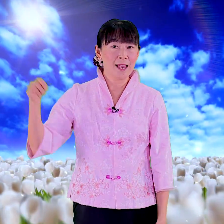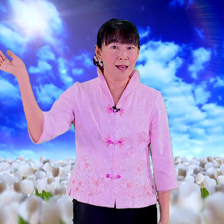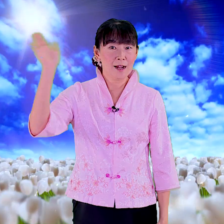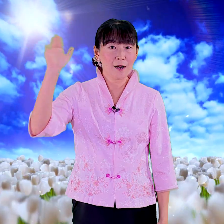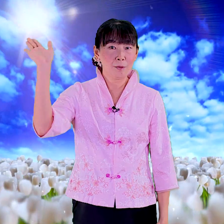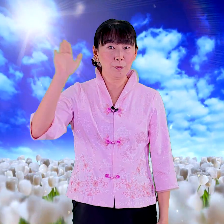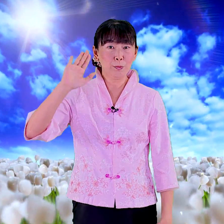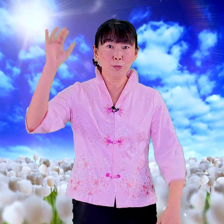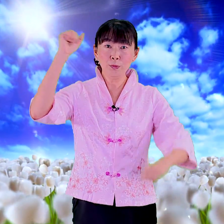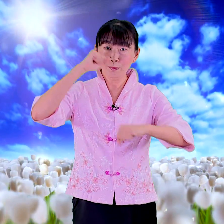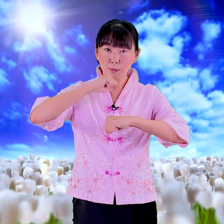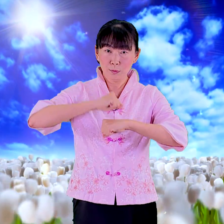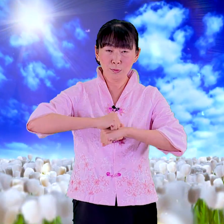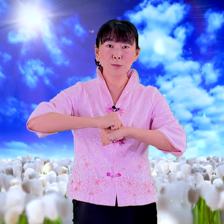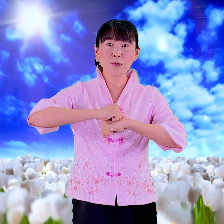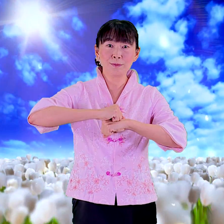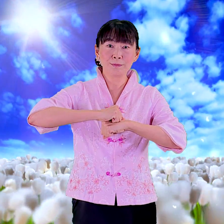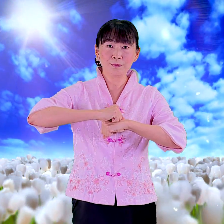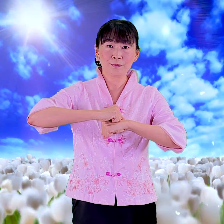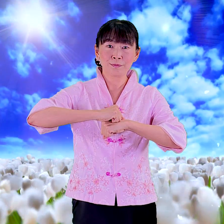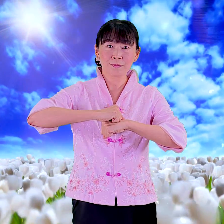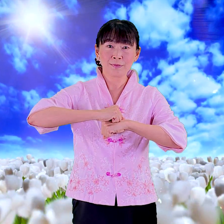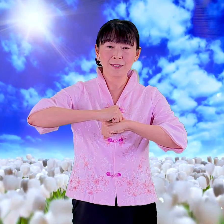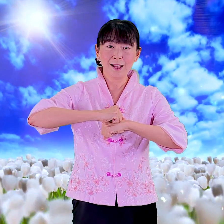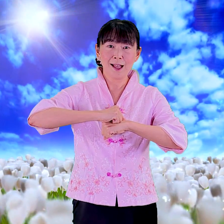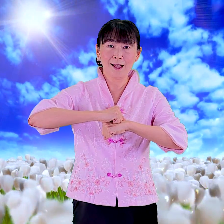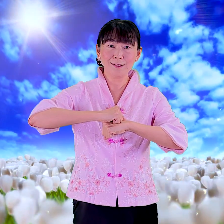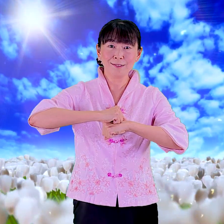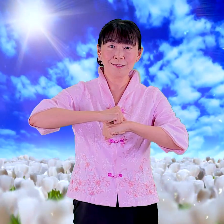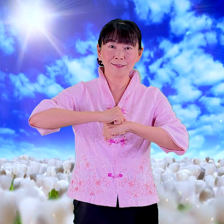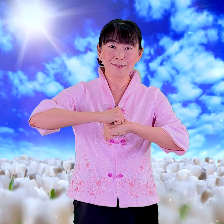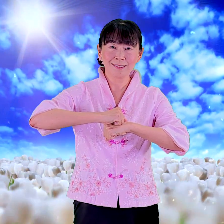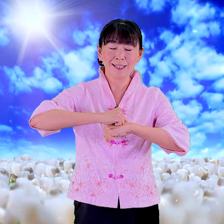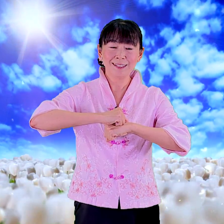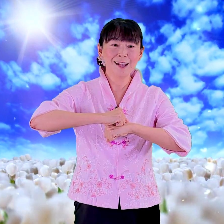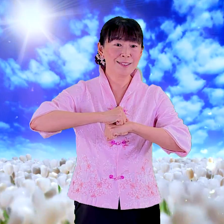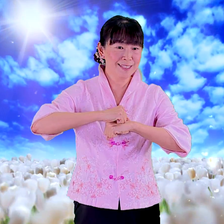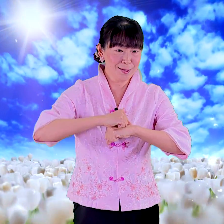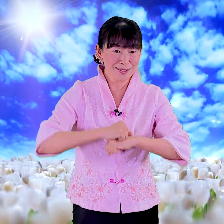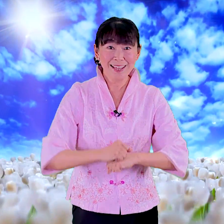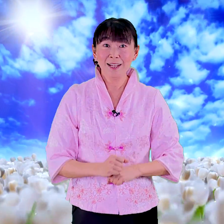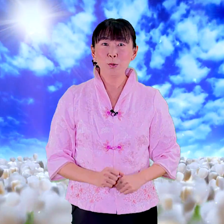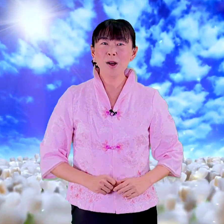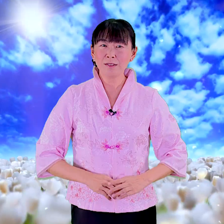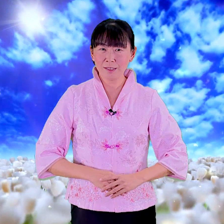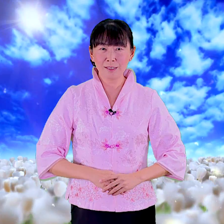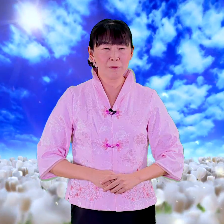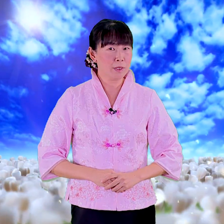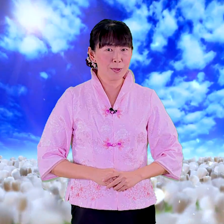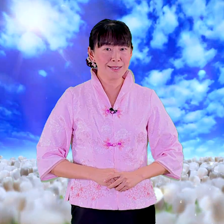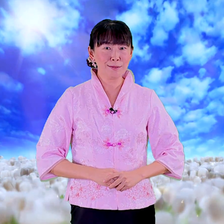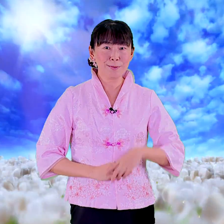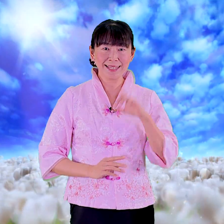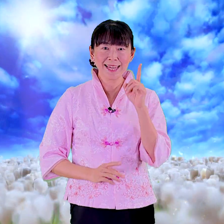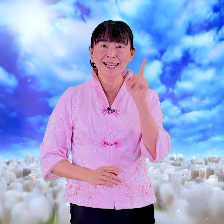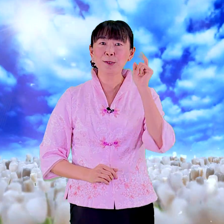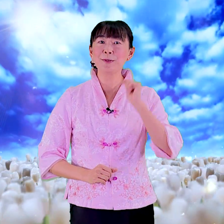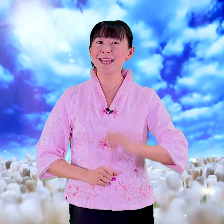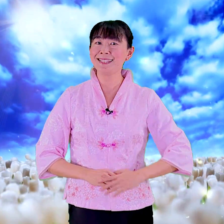而不做好盗窃了忘词了没关系我来看偷看一下